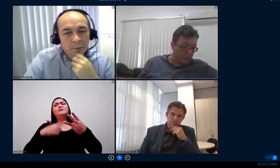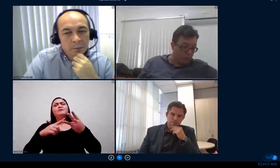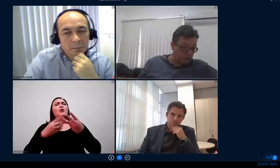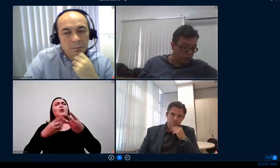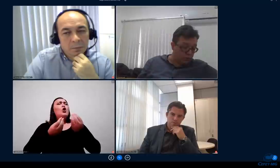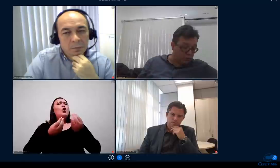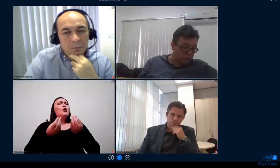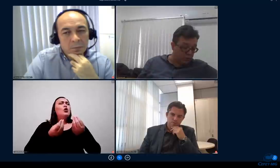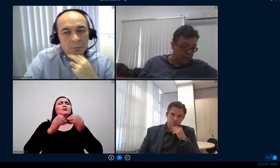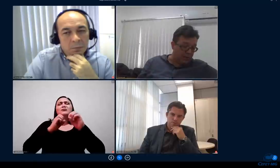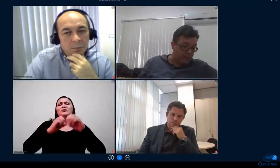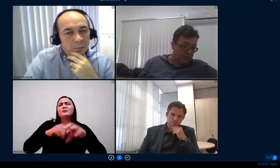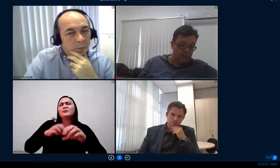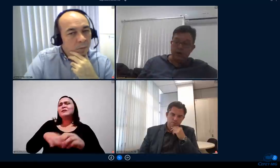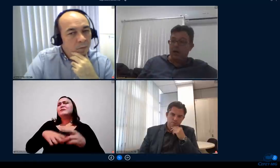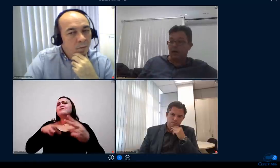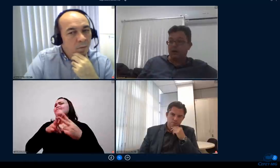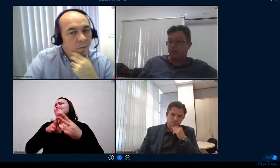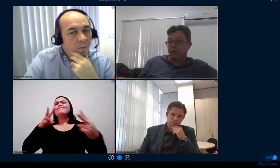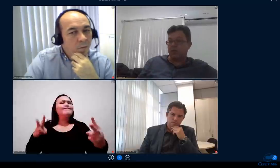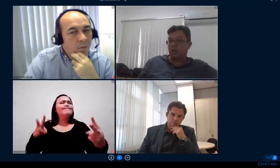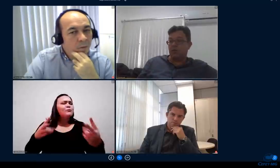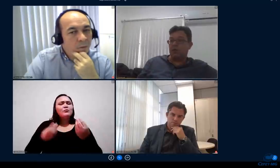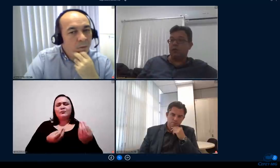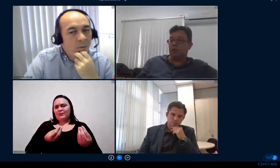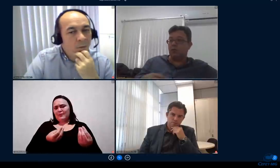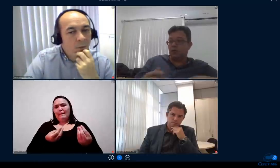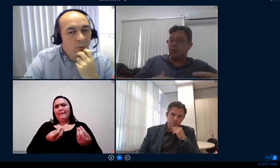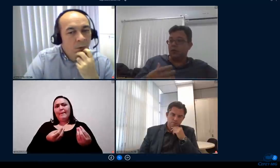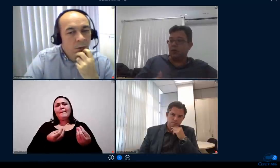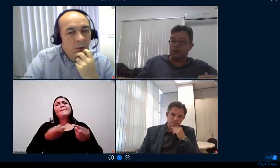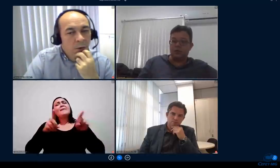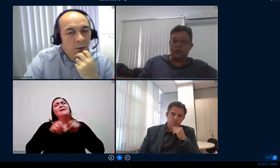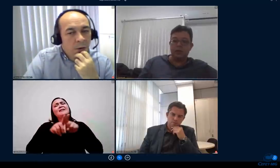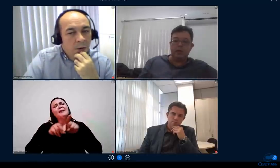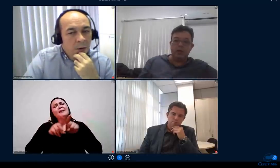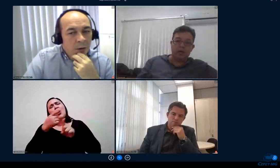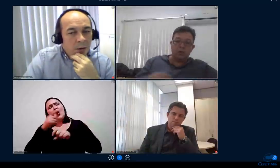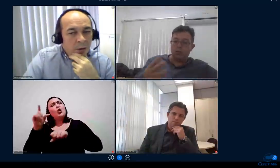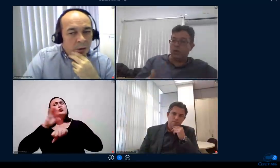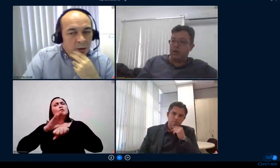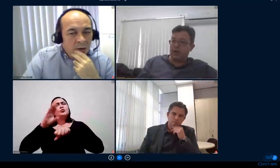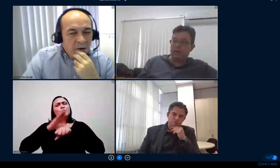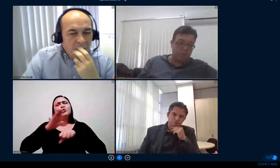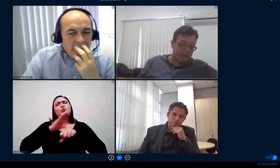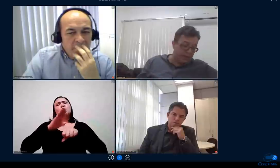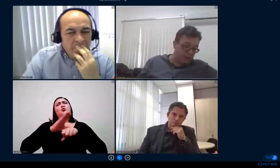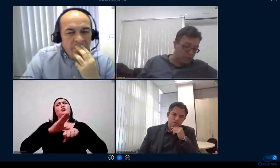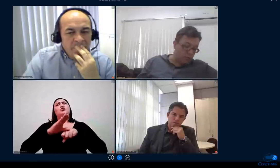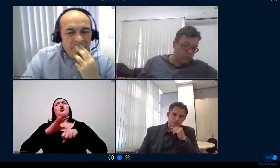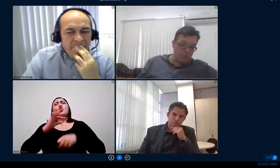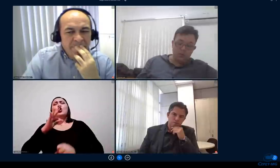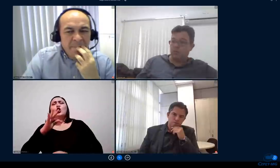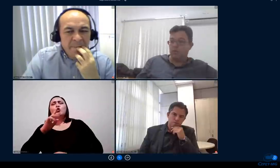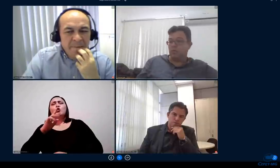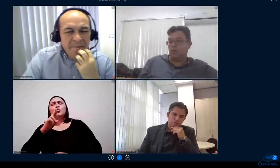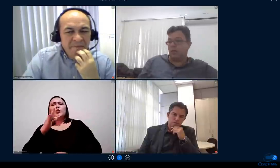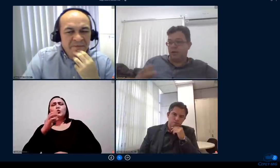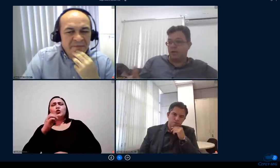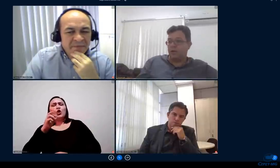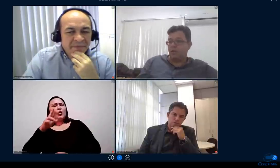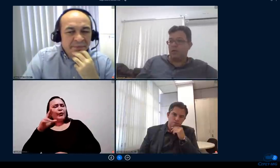esses três cursos principais além de capacitações constantes né é tutoriais para como